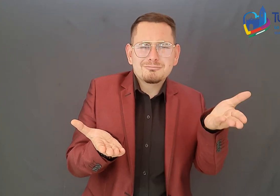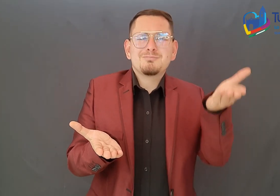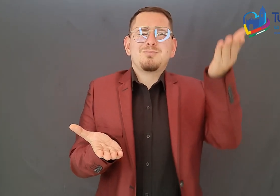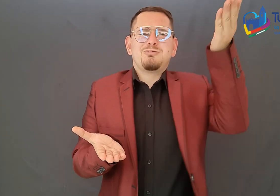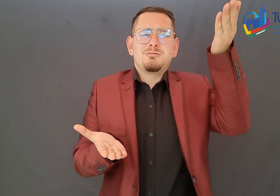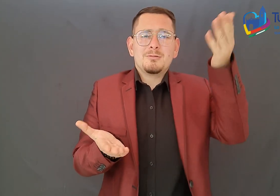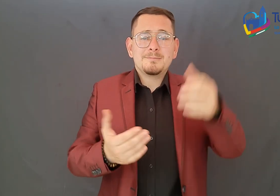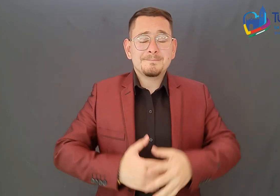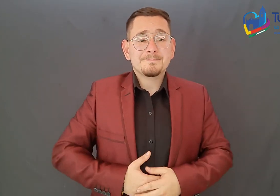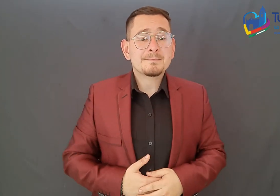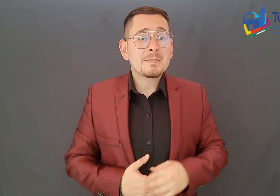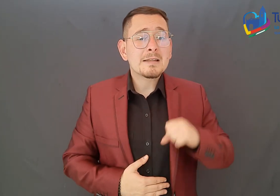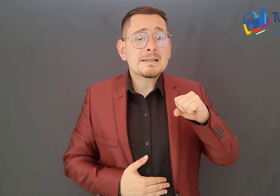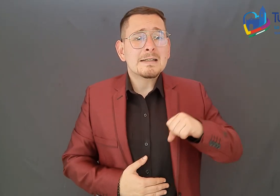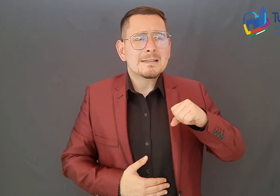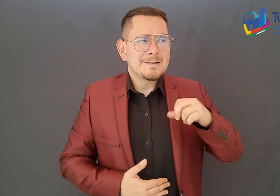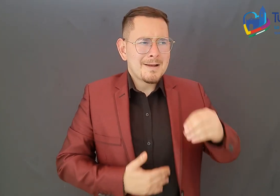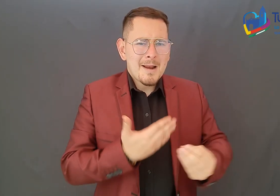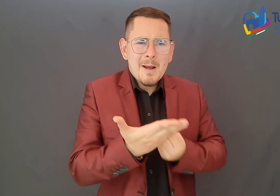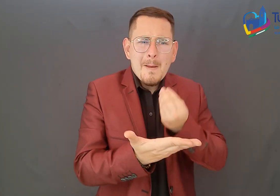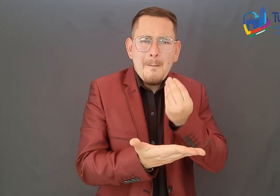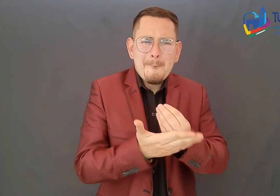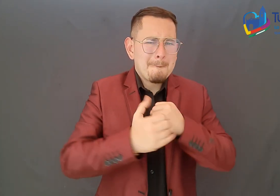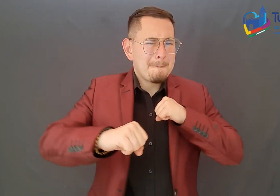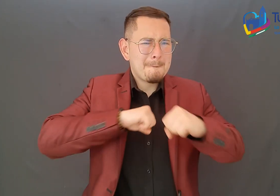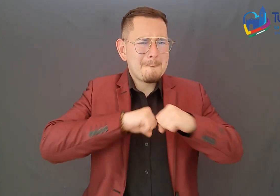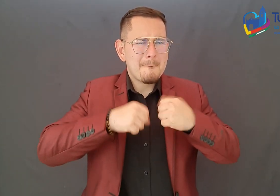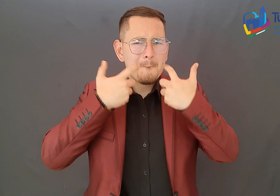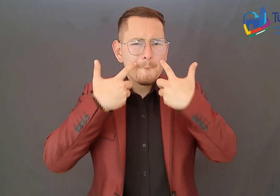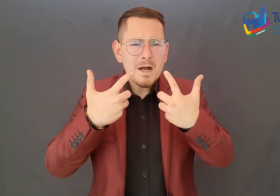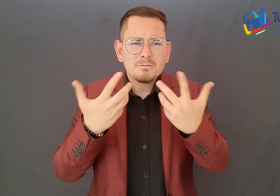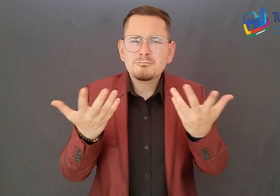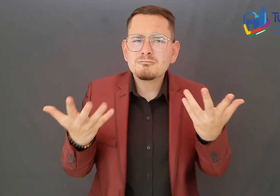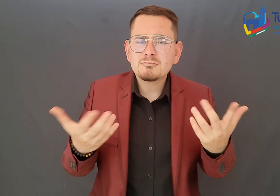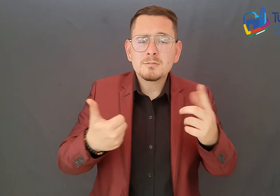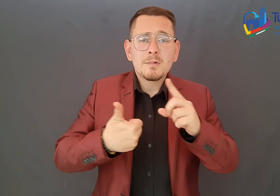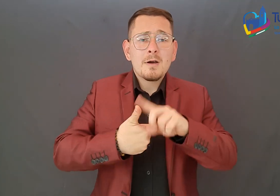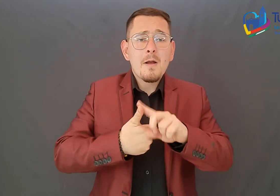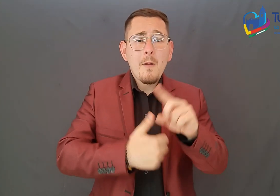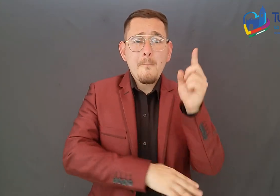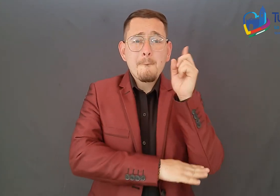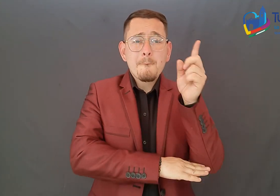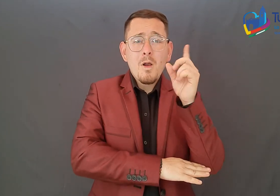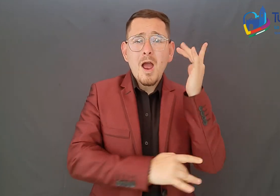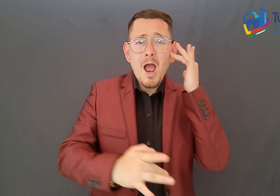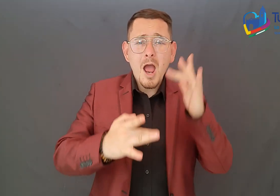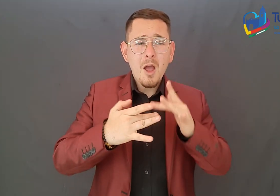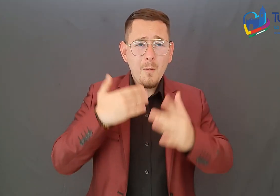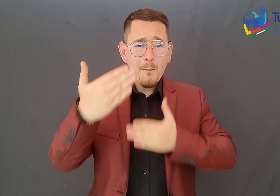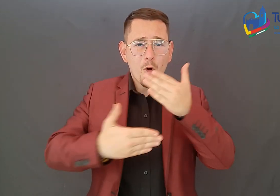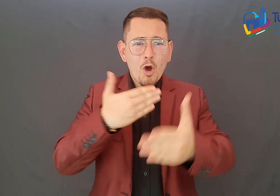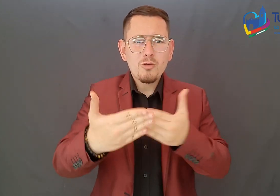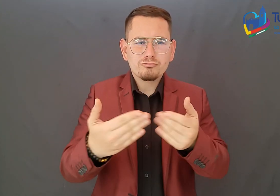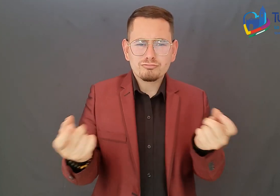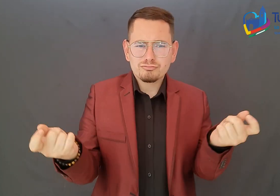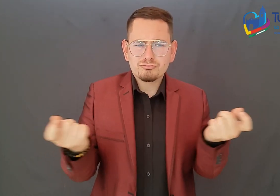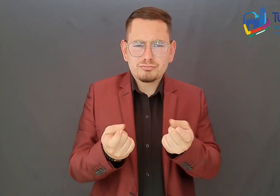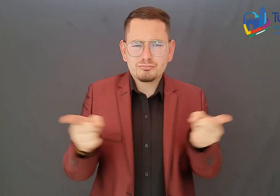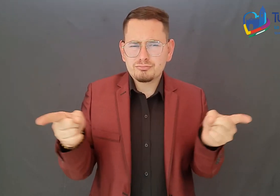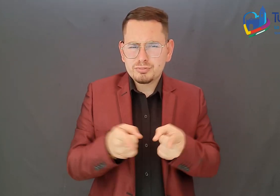Administración de Tunja se encuentran las siguientes. La política de racionalización de trámites con un puntaje de 98.7, la